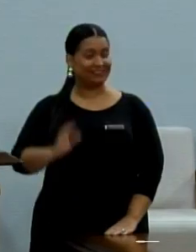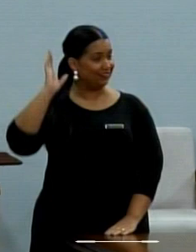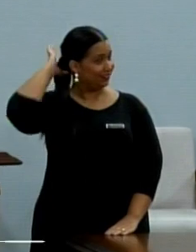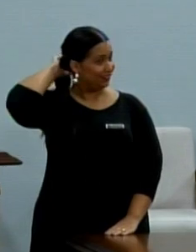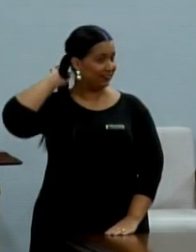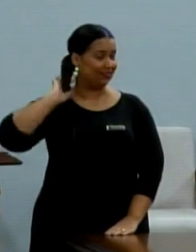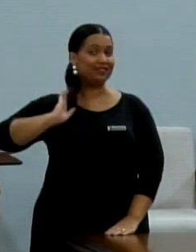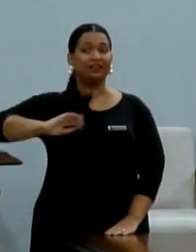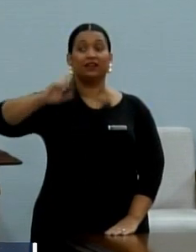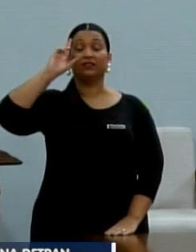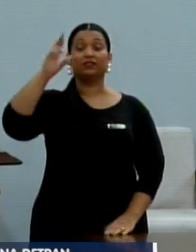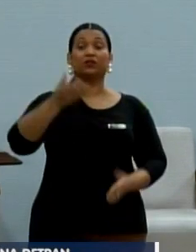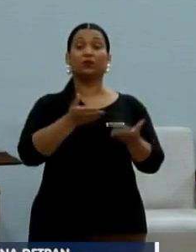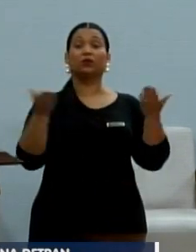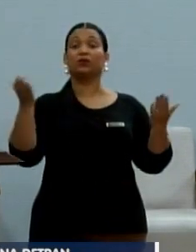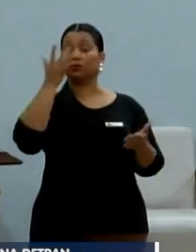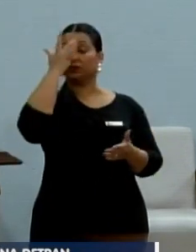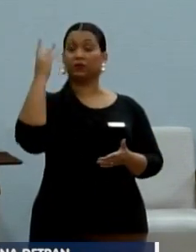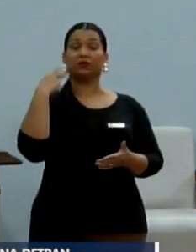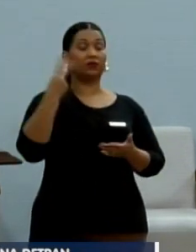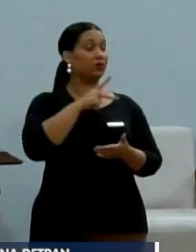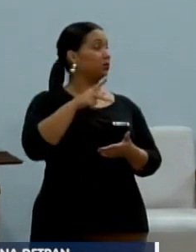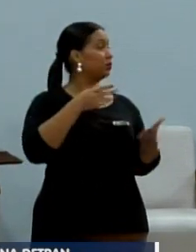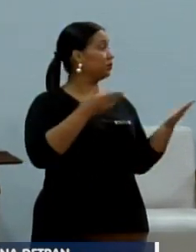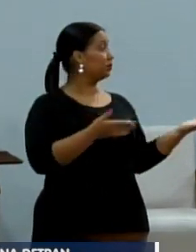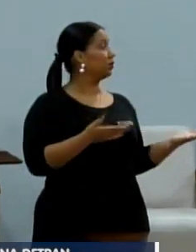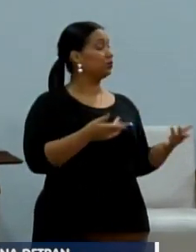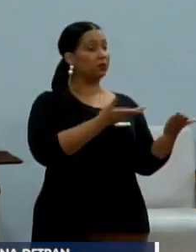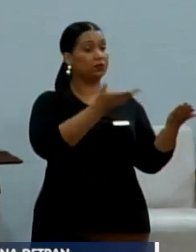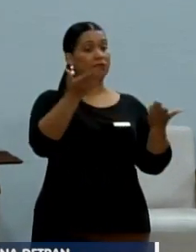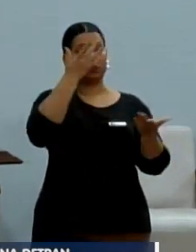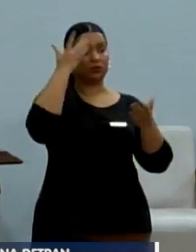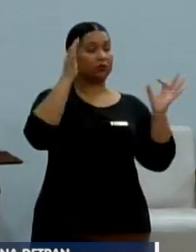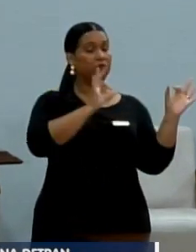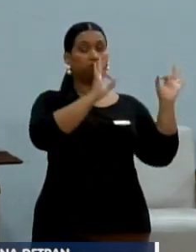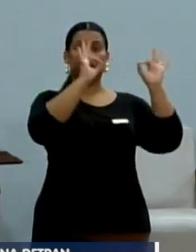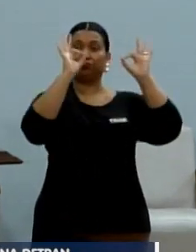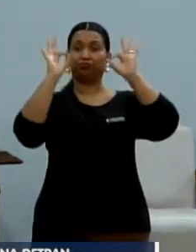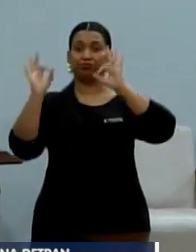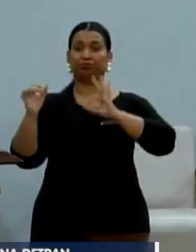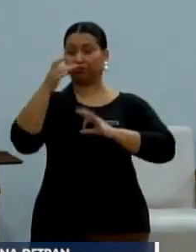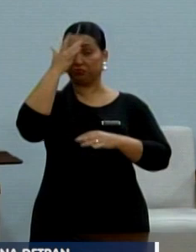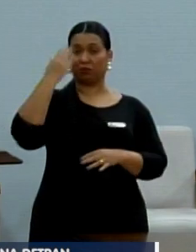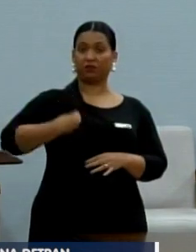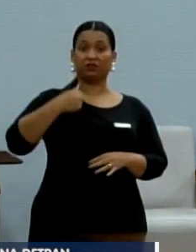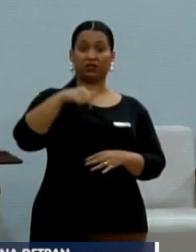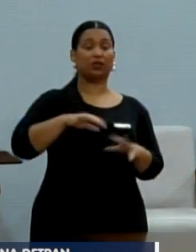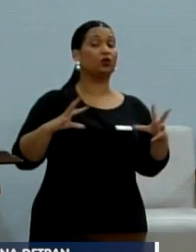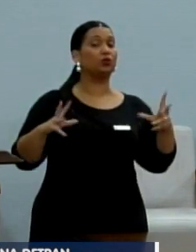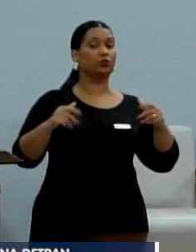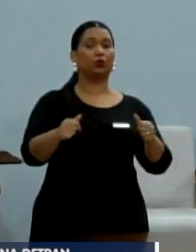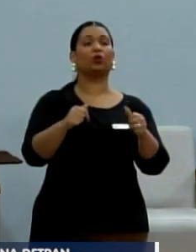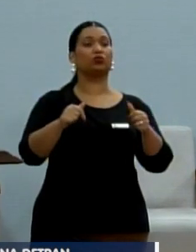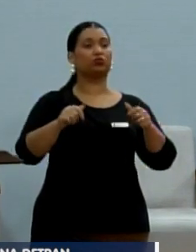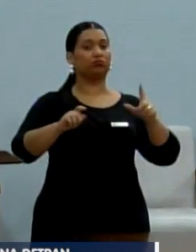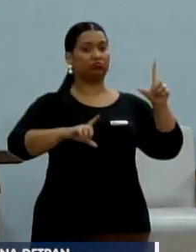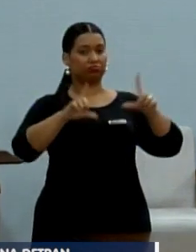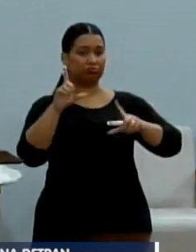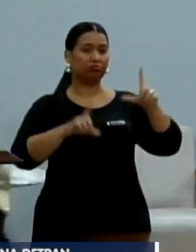Senhores vereadores, presidente, público que nos assiste, público aqui presente e toda a imprensa,